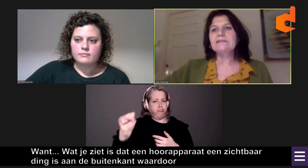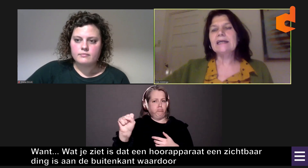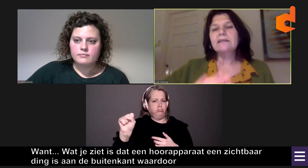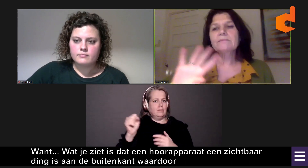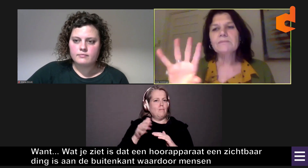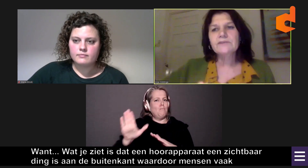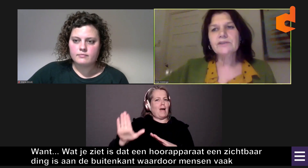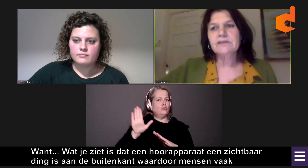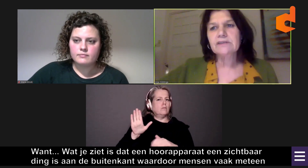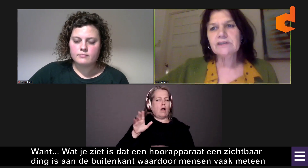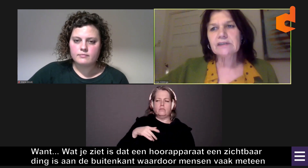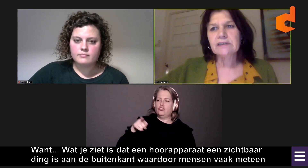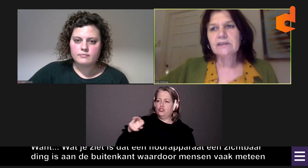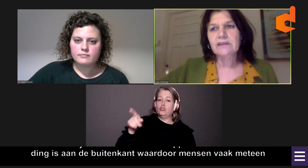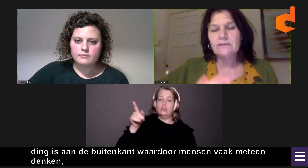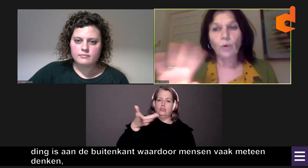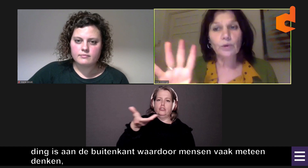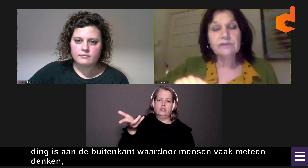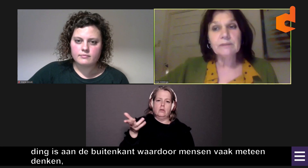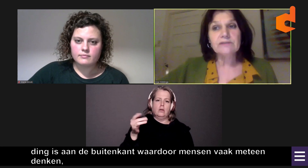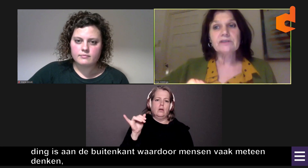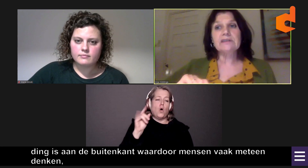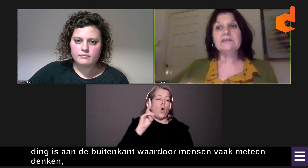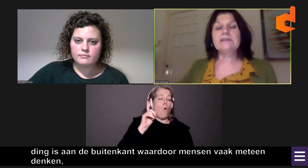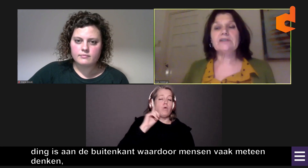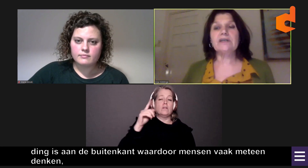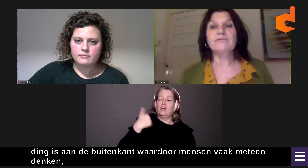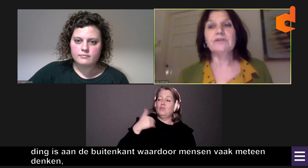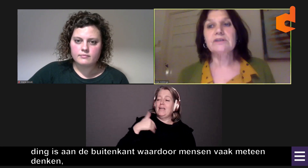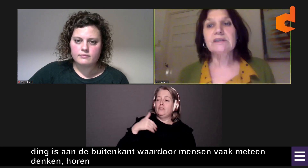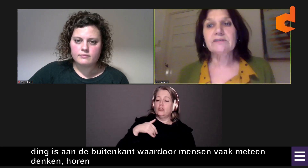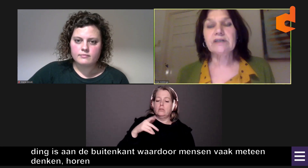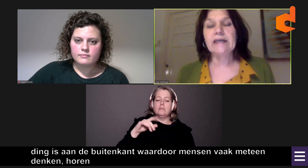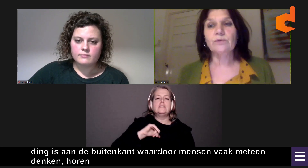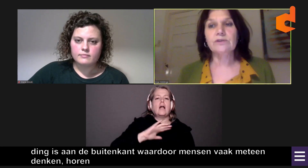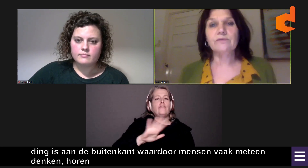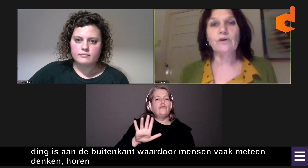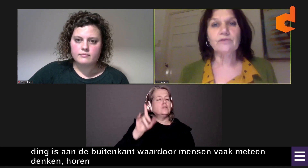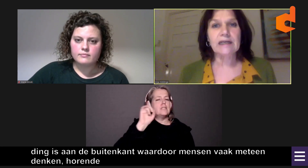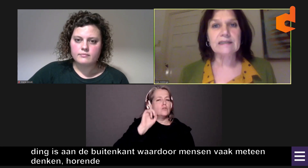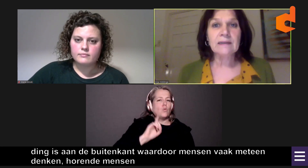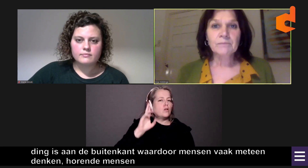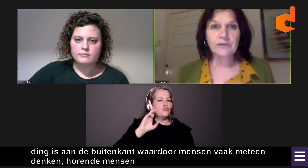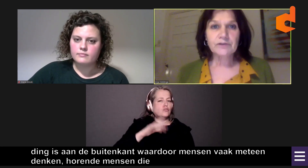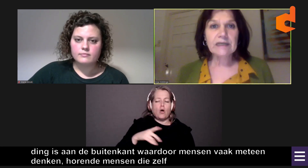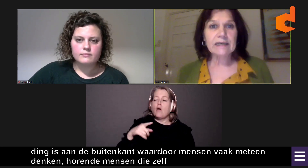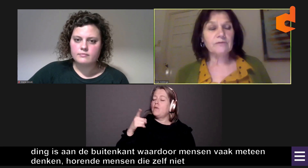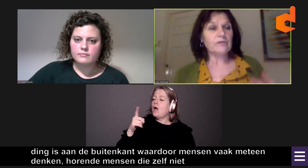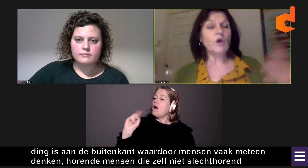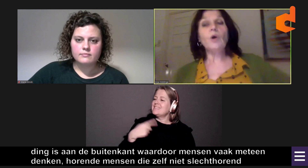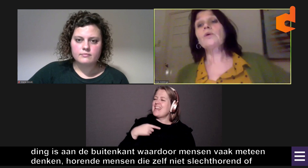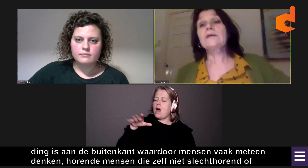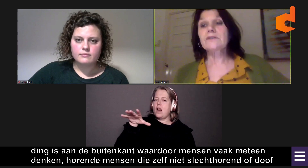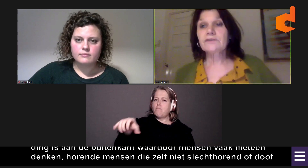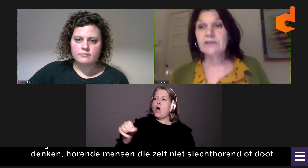meteen denken, mensen die, horende mensen, die zelf niet slechthorend of dove zijn, dat die denken